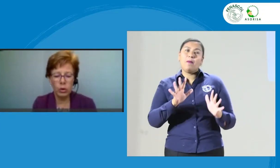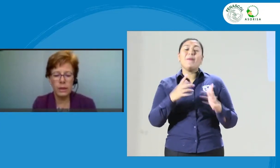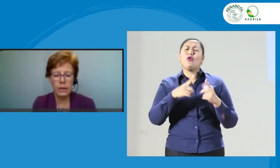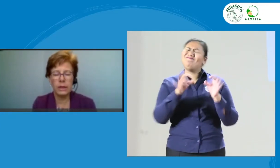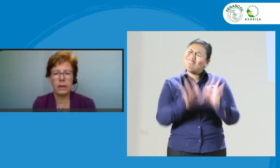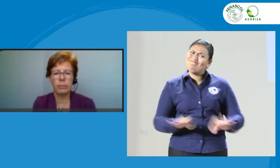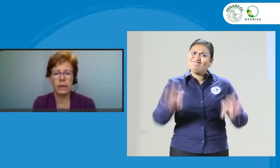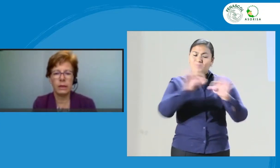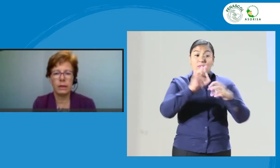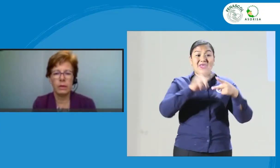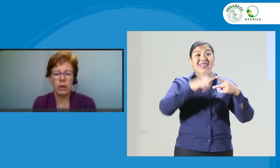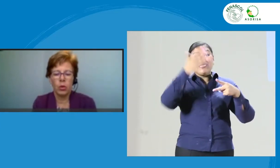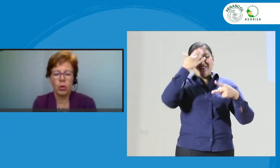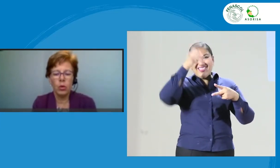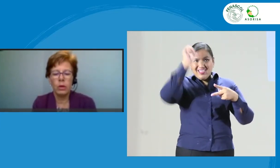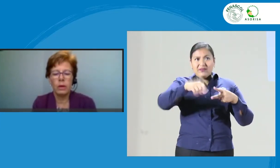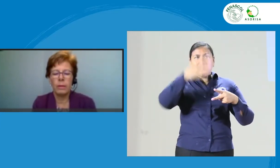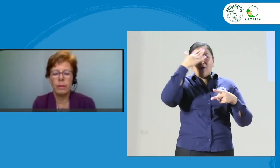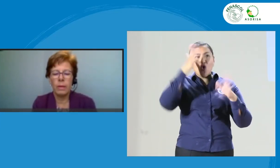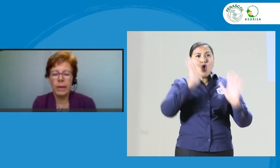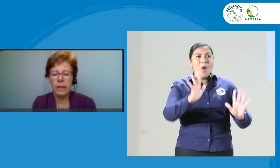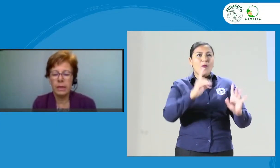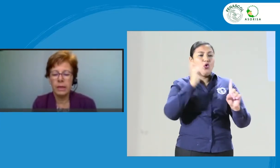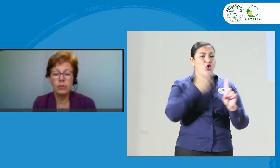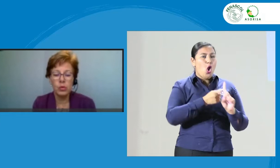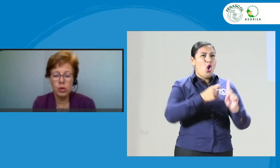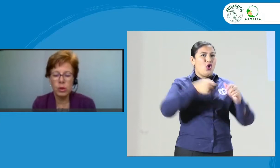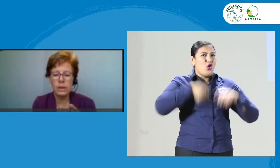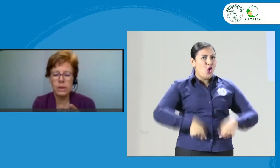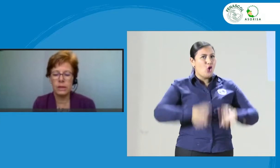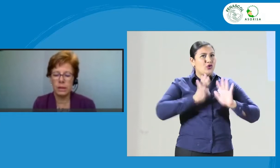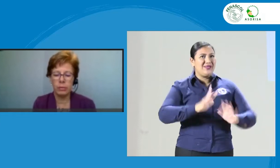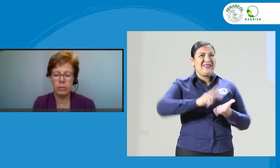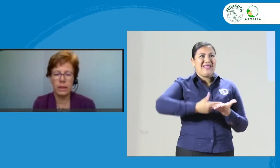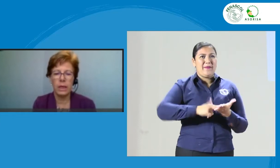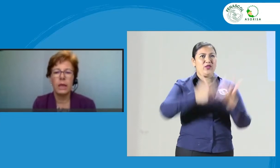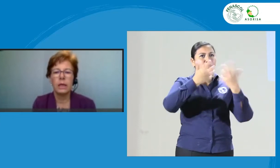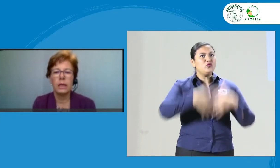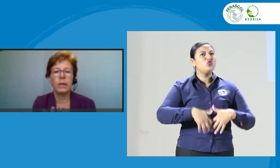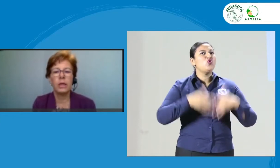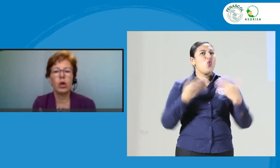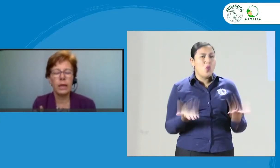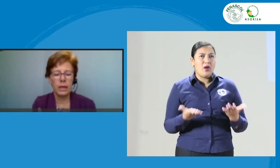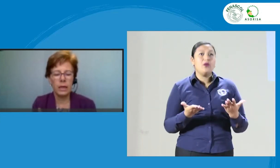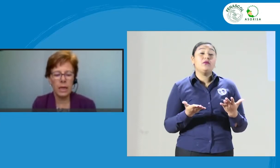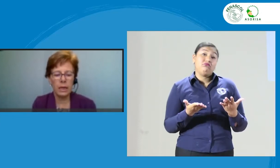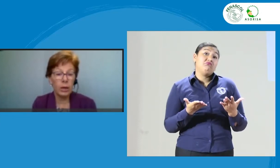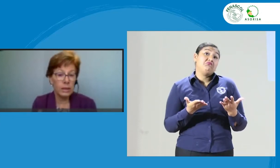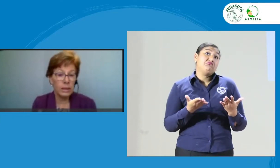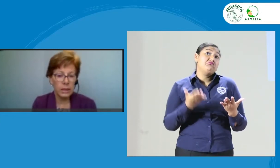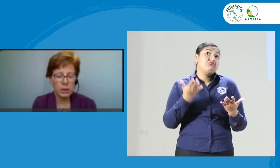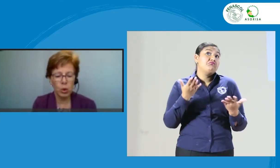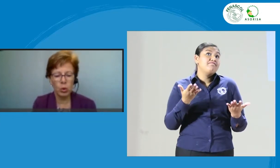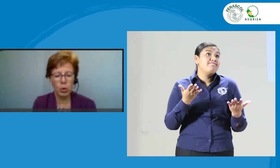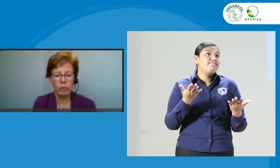del intérprete, el rol, el papel, las funciones del intérprete, dependiendo de la realidad, en este caso de Colombia.